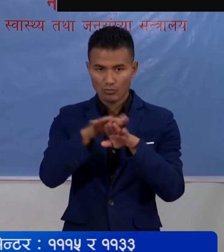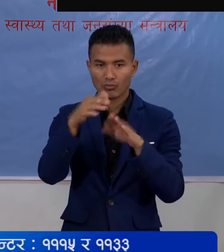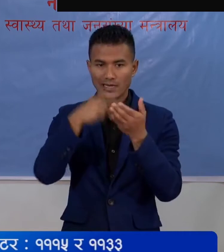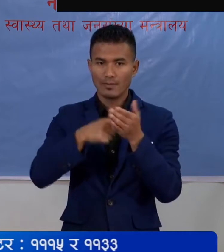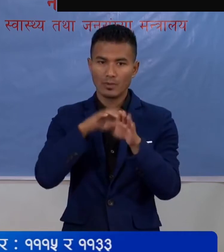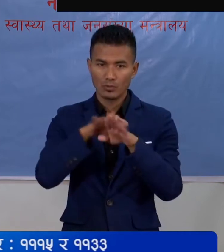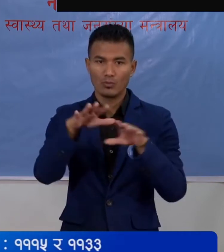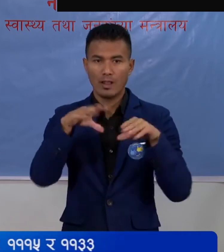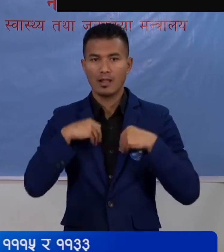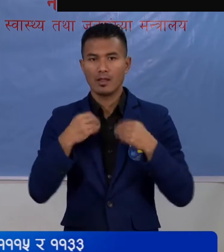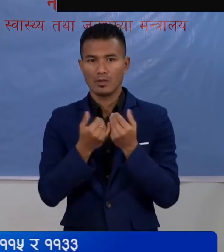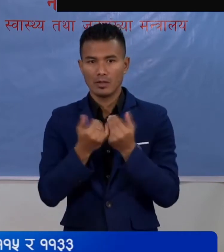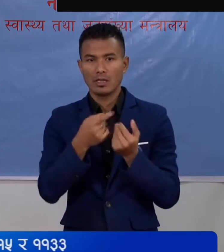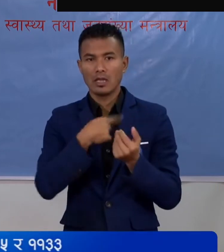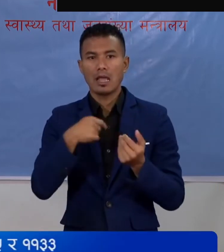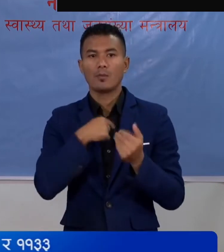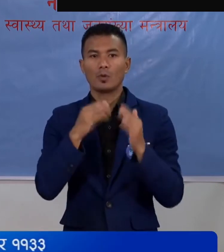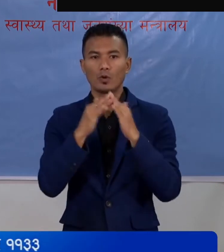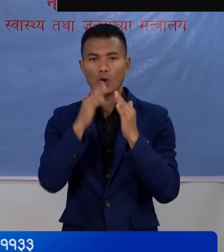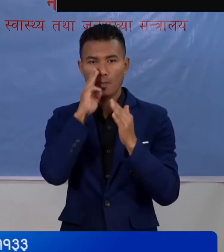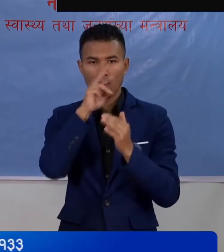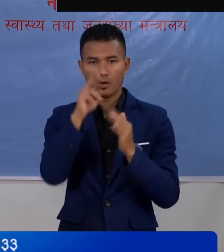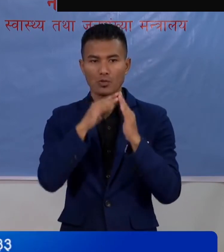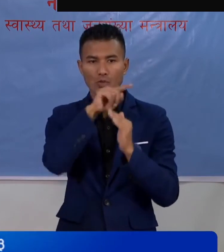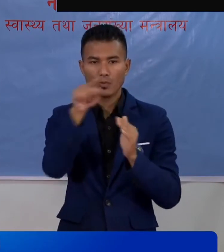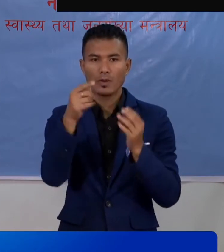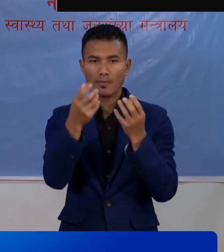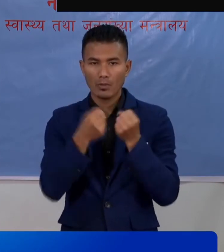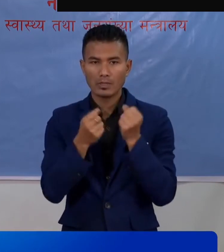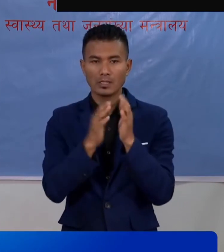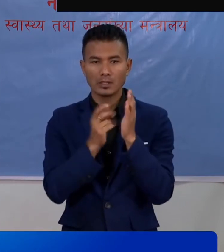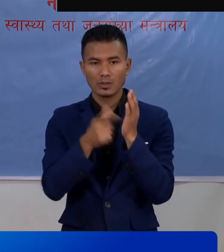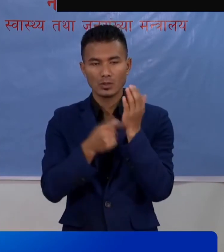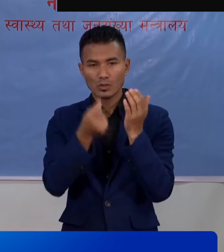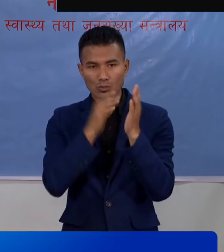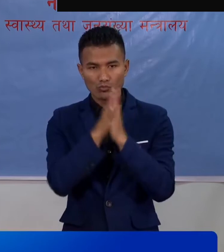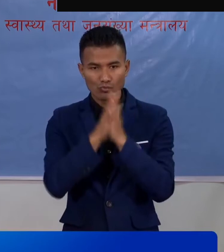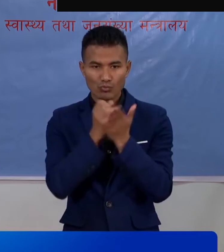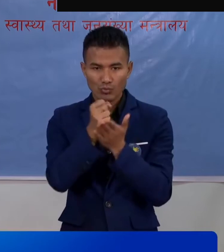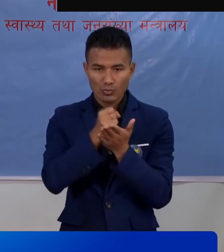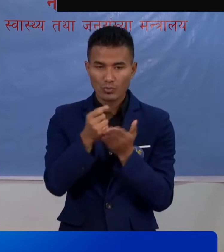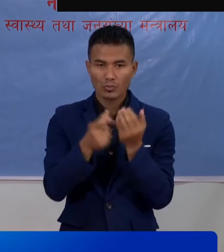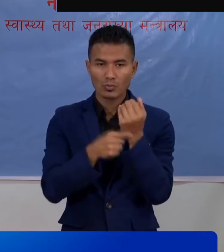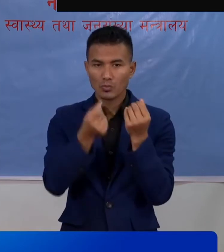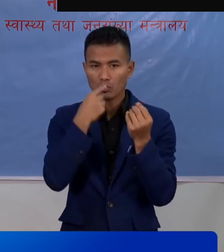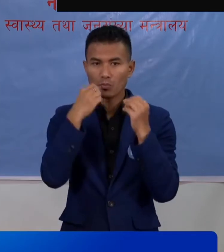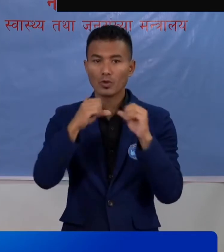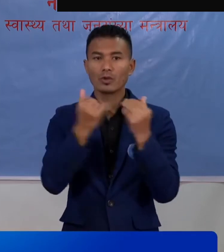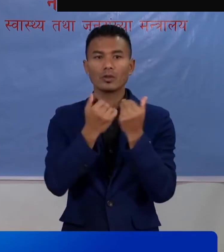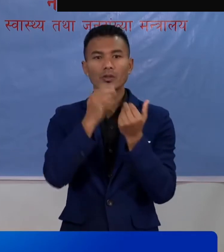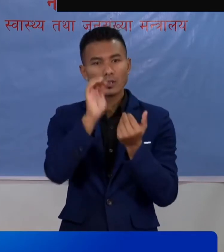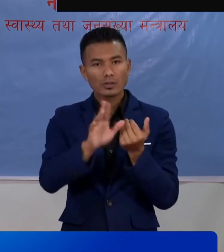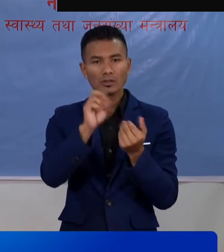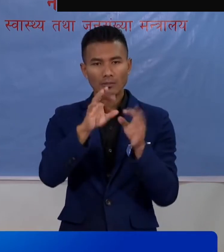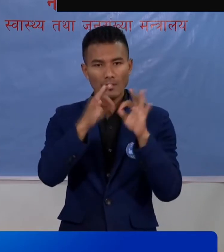मिया मरूलाइ पालना गर्दाई। आमरो घरमा वरी परी पाईने जडिबुटी हरू जसको प्रयोग गर्ना सक्षों जसले गर्दा है कुनाई